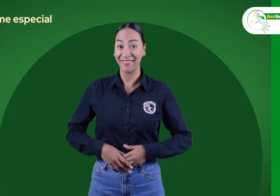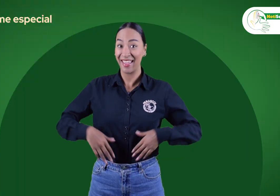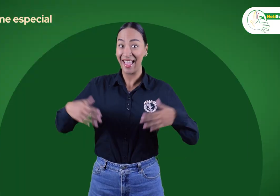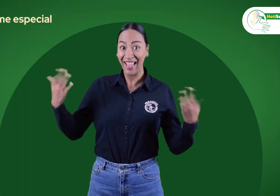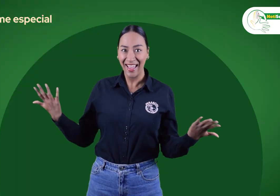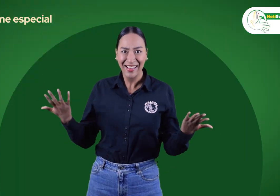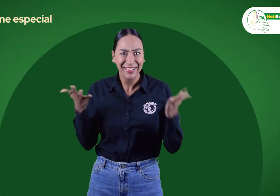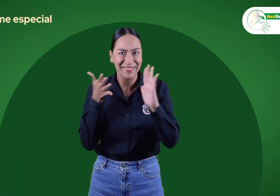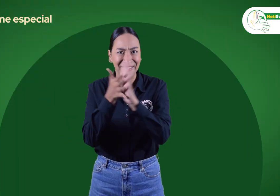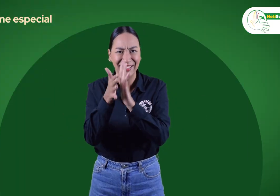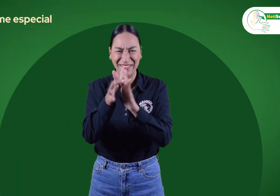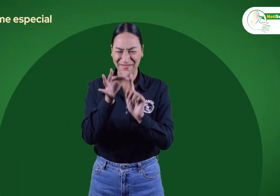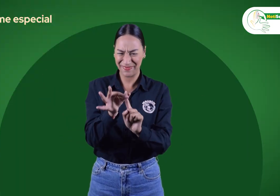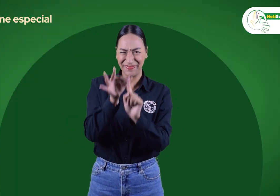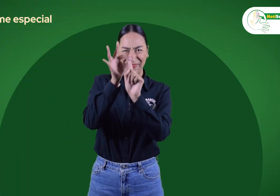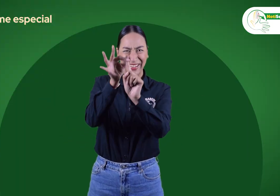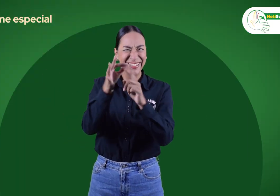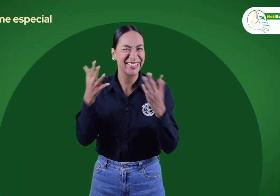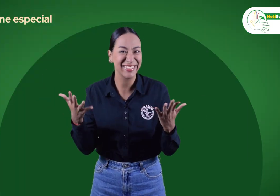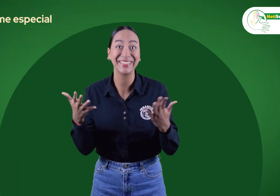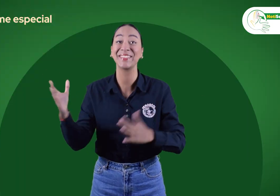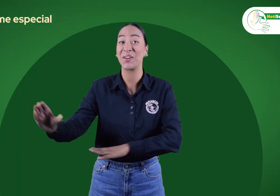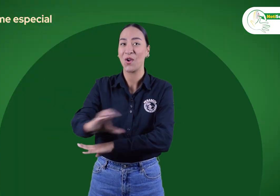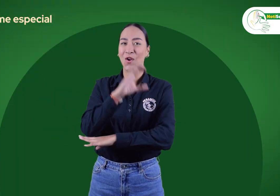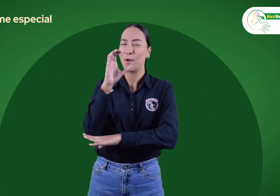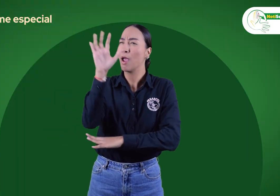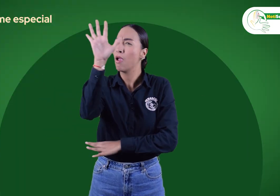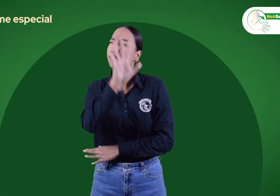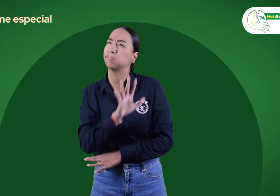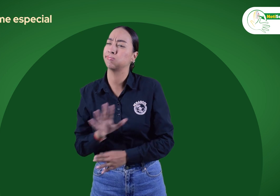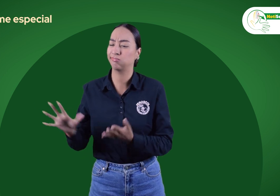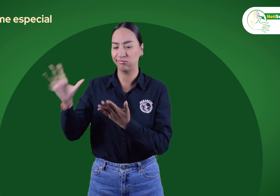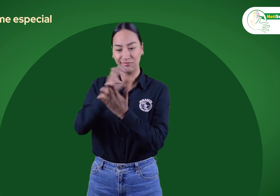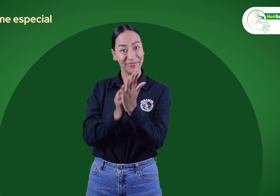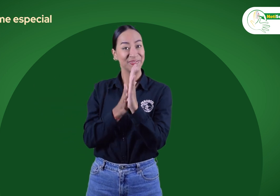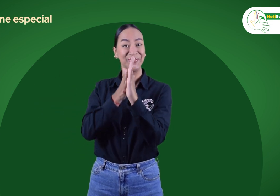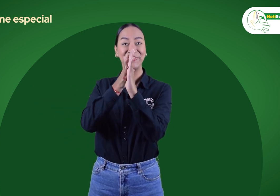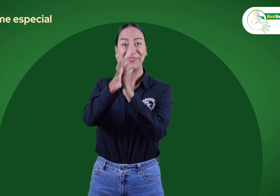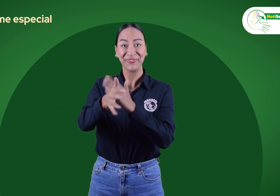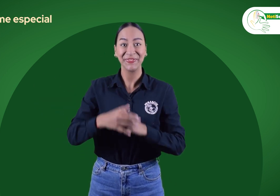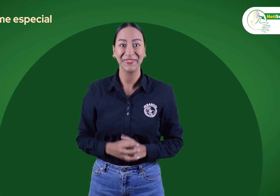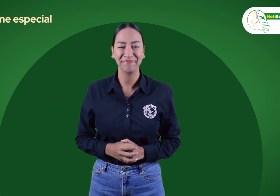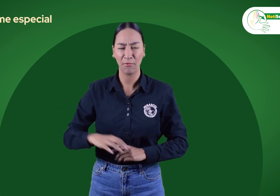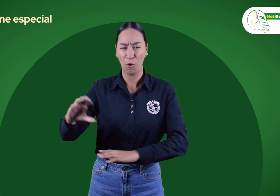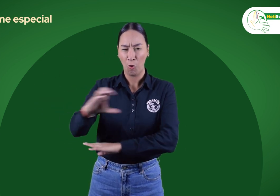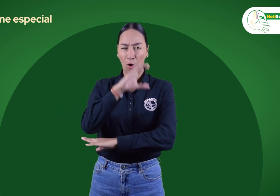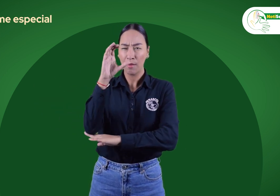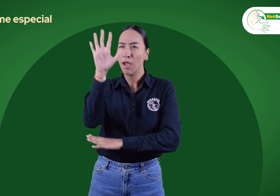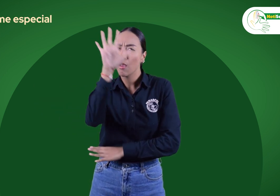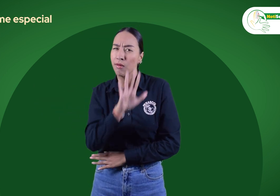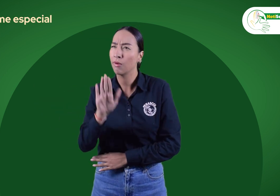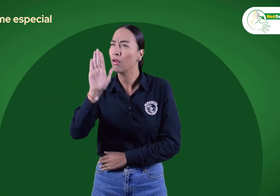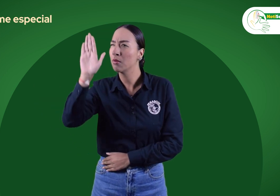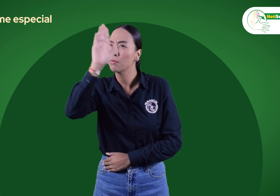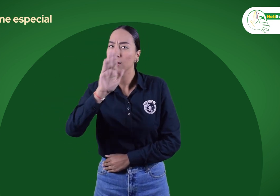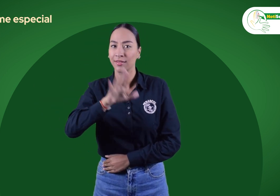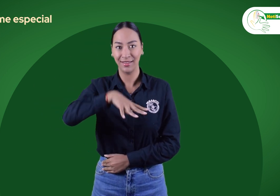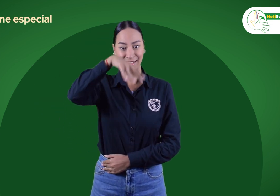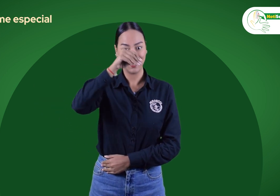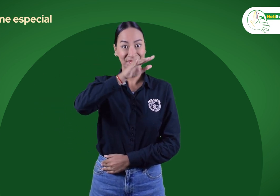En esta oportunidad de Noticeñales les traemos un informe especial del programa FENASCOL en las regiones. Asistimos